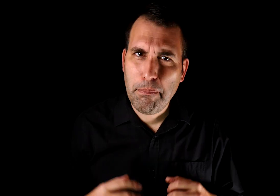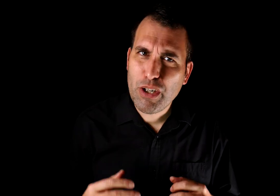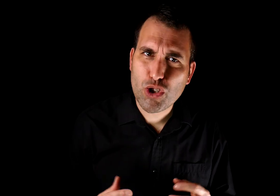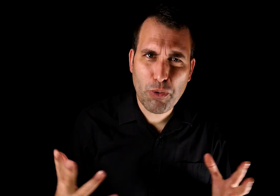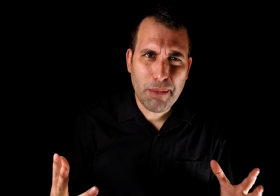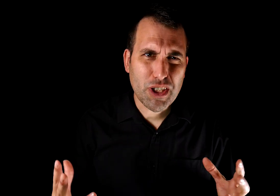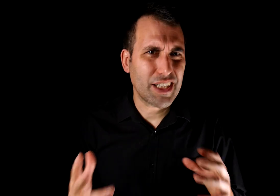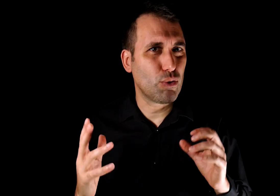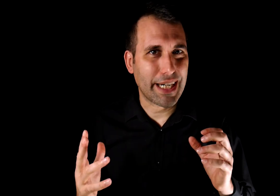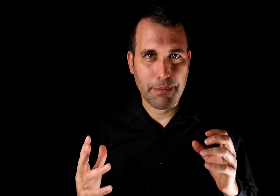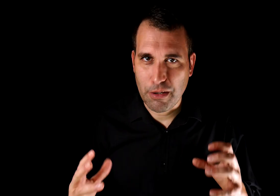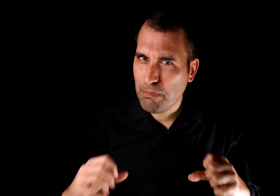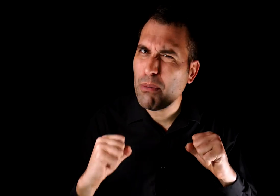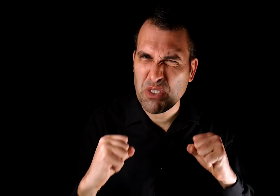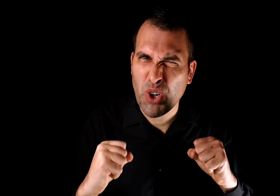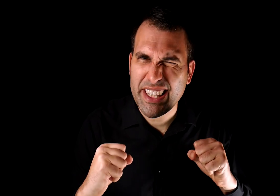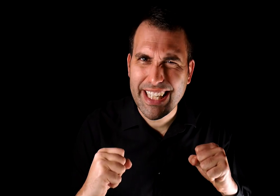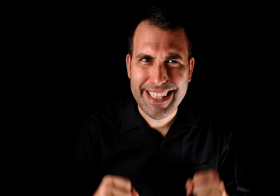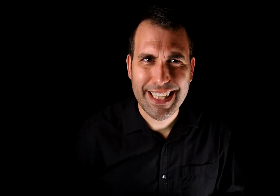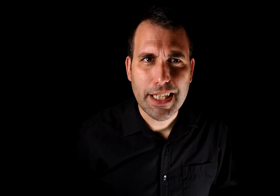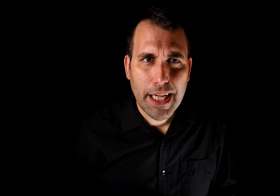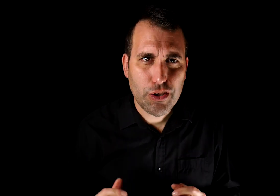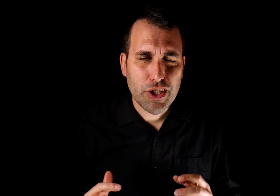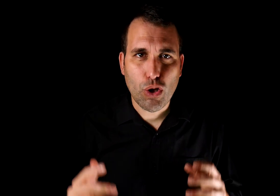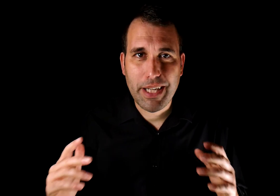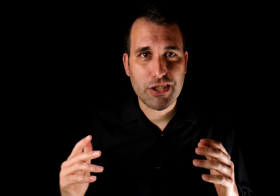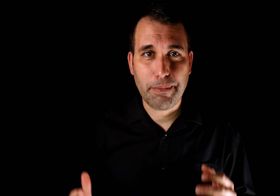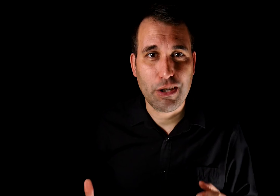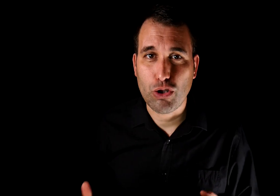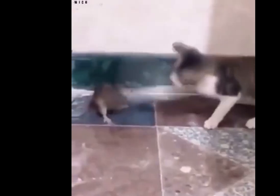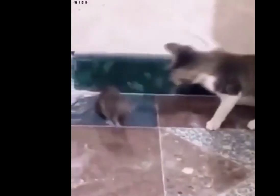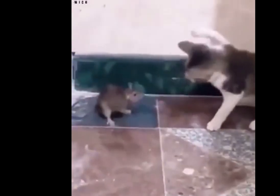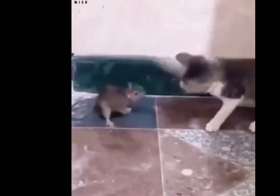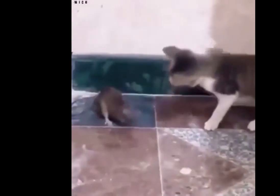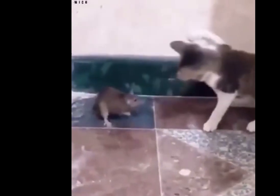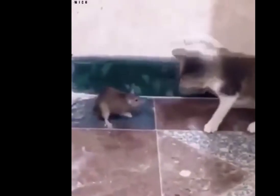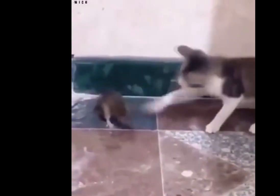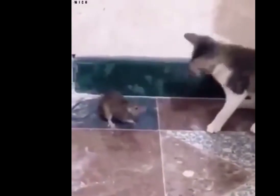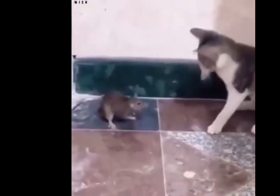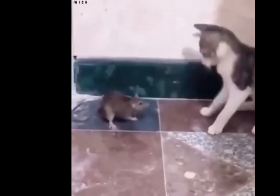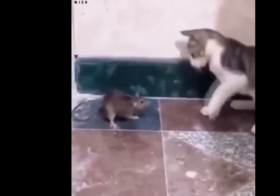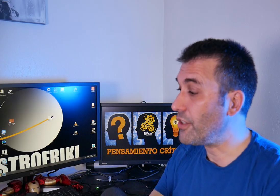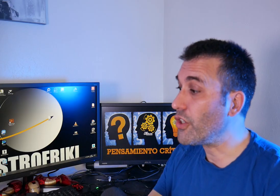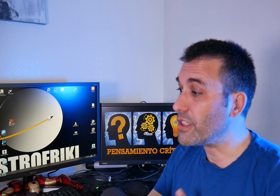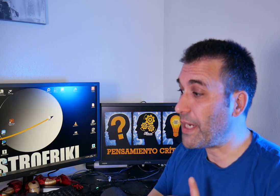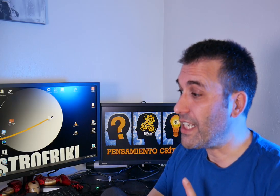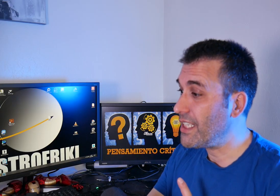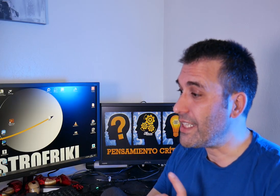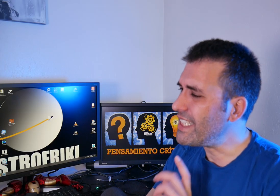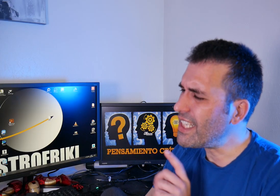Pero supongamos que eres de una rama un poco más fuerte que esa, entonces todavía no has terminado de tocar los cojones y vuelves a la carga. No, no, espera. Dijiste